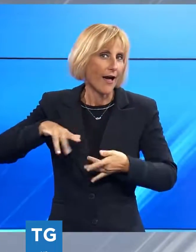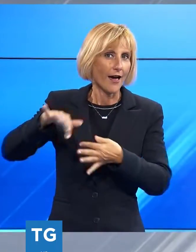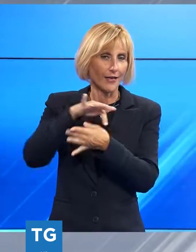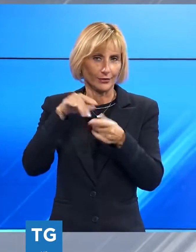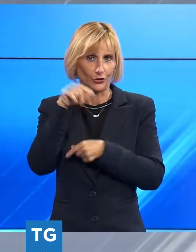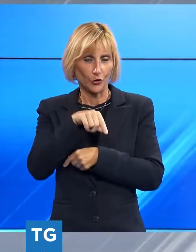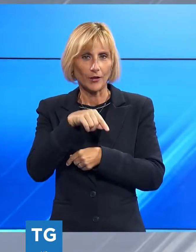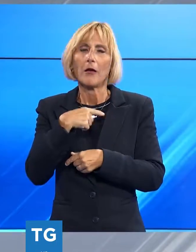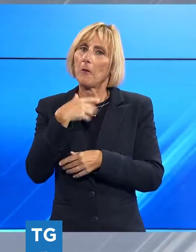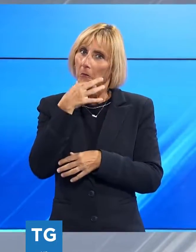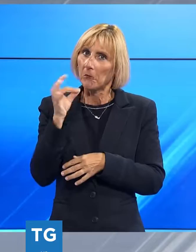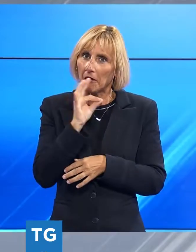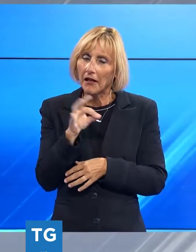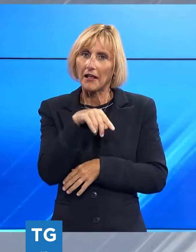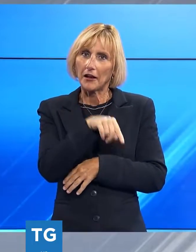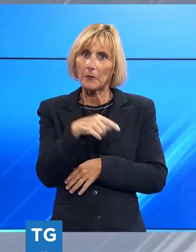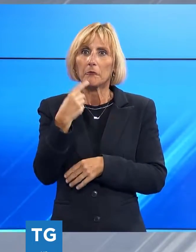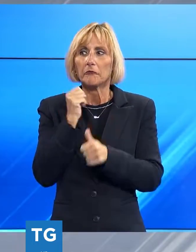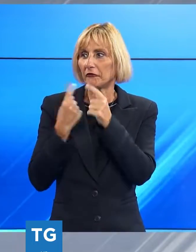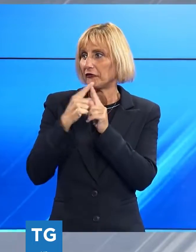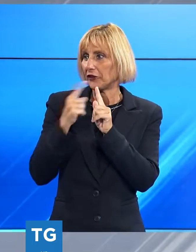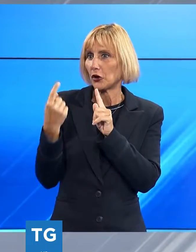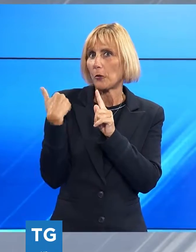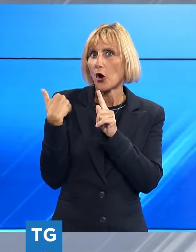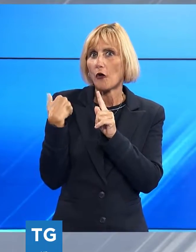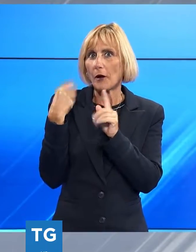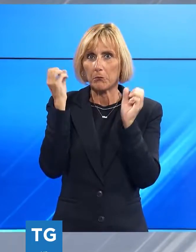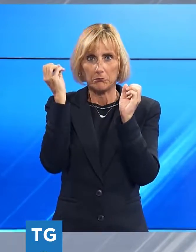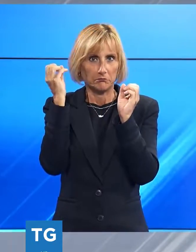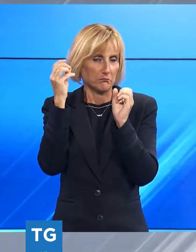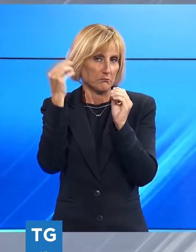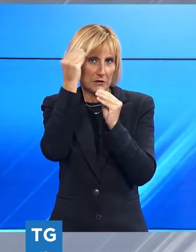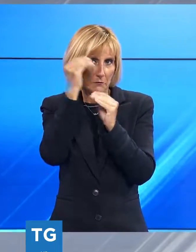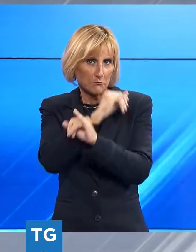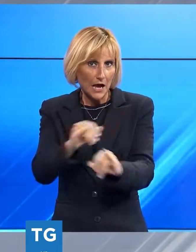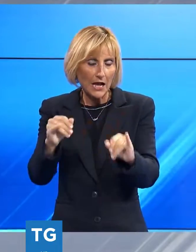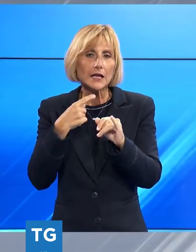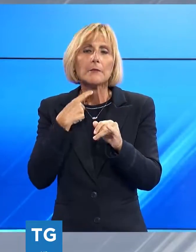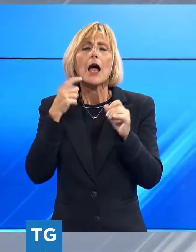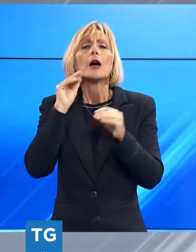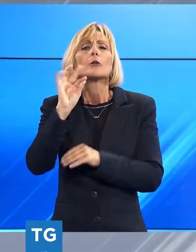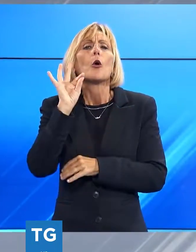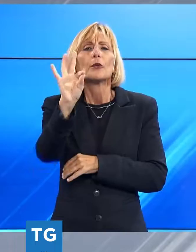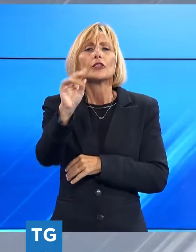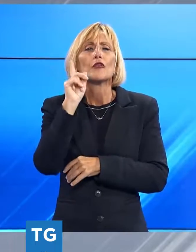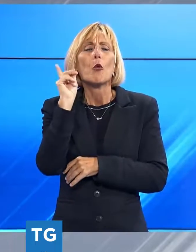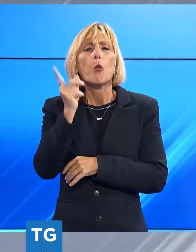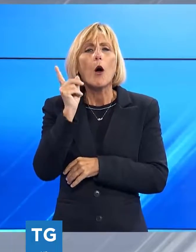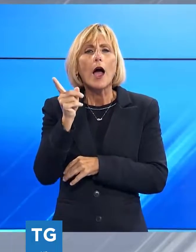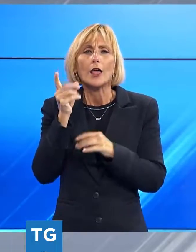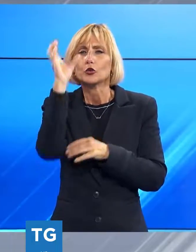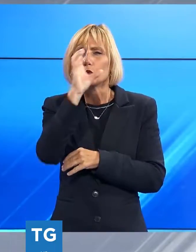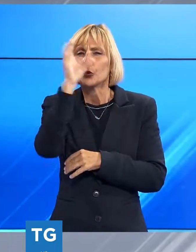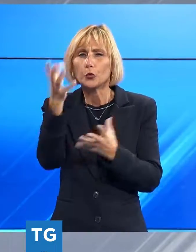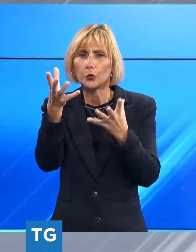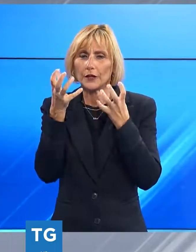brillanti sketch della canzonetta, che invece si appresta a diventare realtà nel segno della promozione turistica. Una collaborazione lanciata in vista